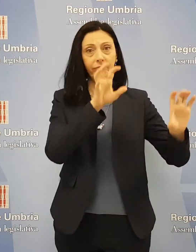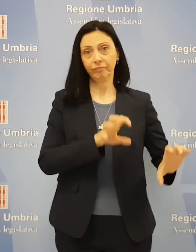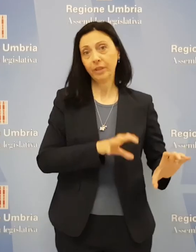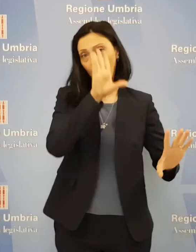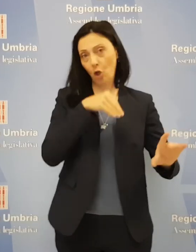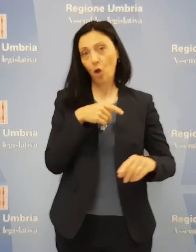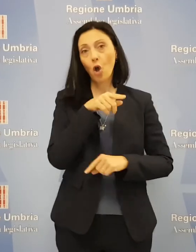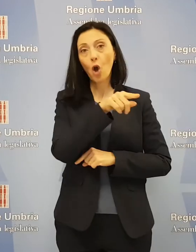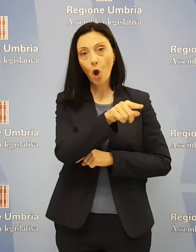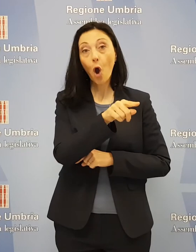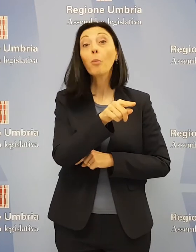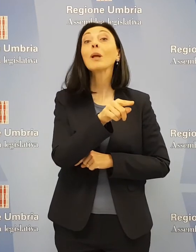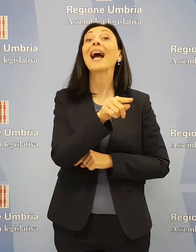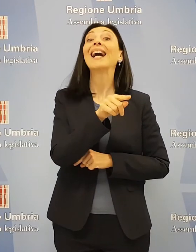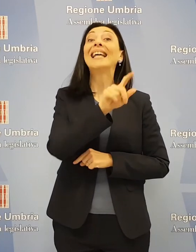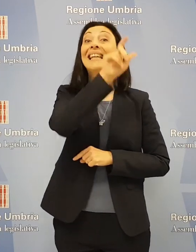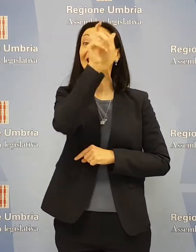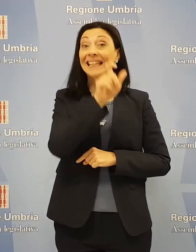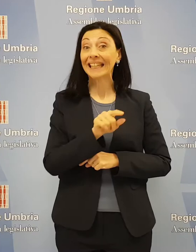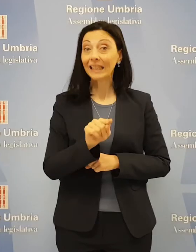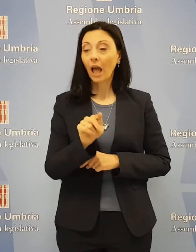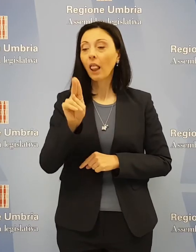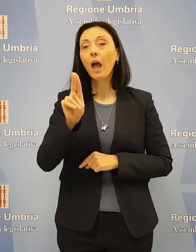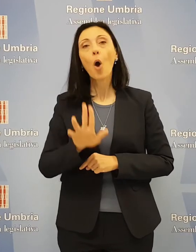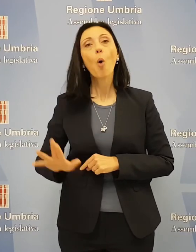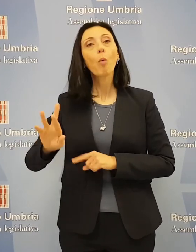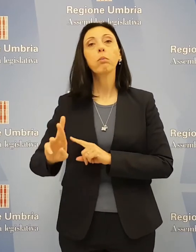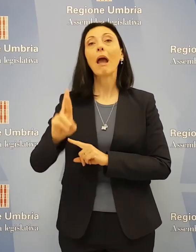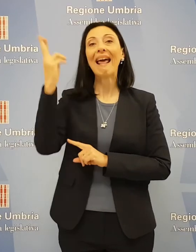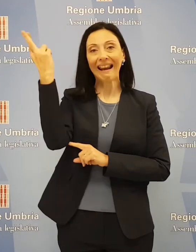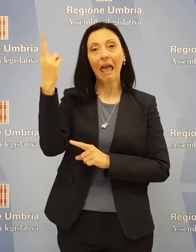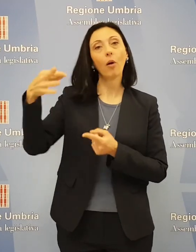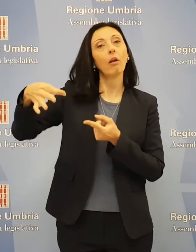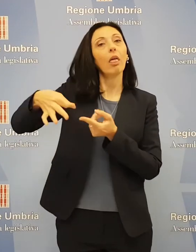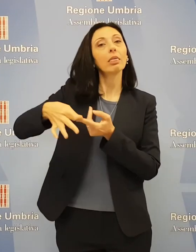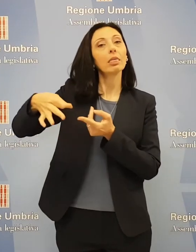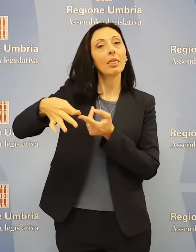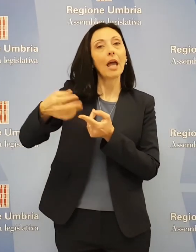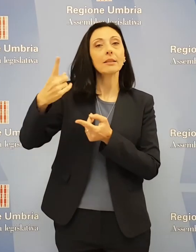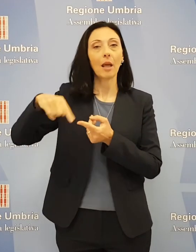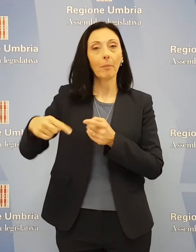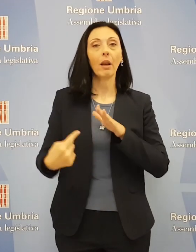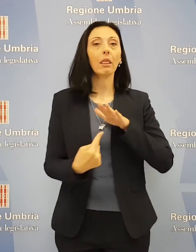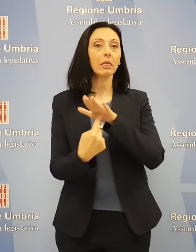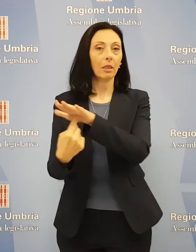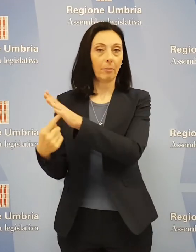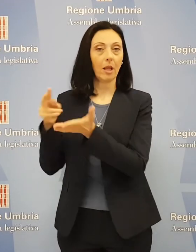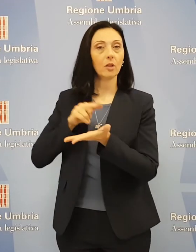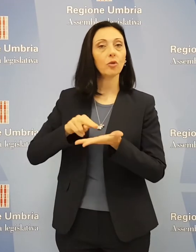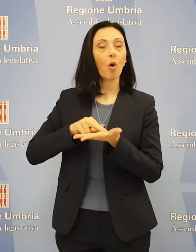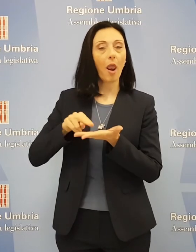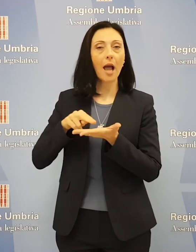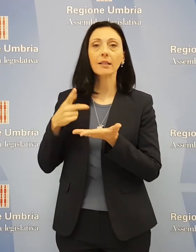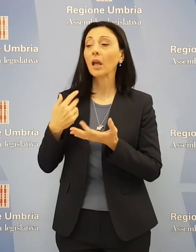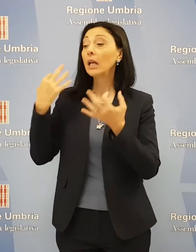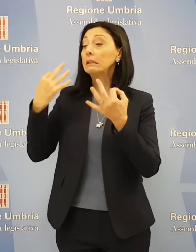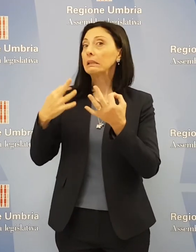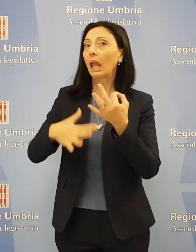dopo la più alta adesione d'Italia ai test volontari sierologici per il personale scolastico e nella massima sicurezza